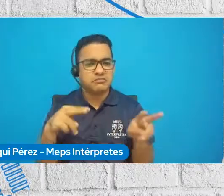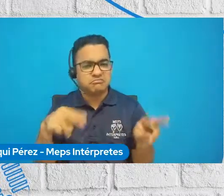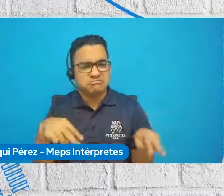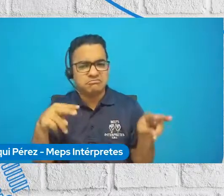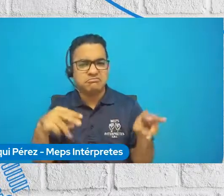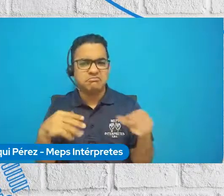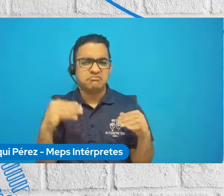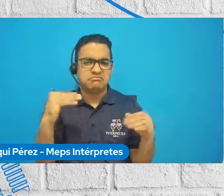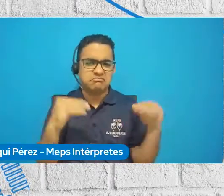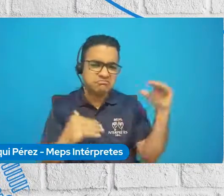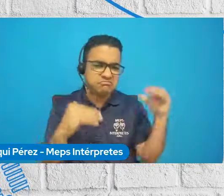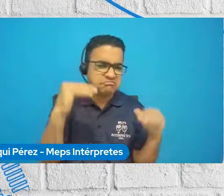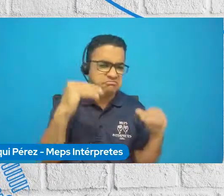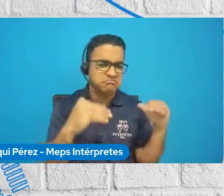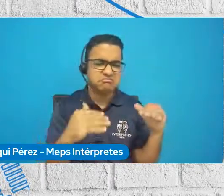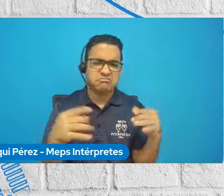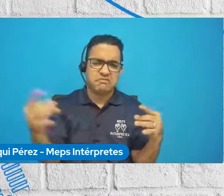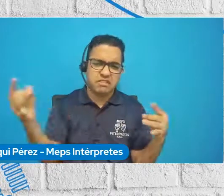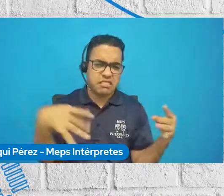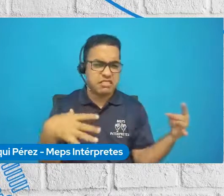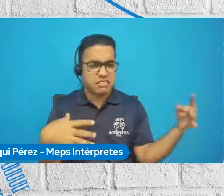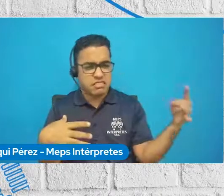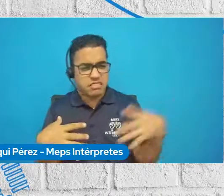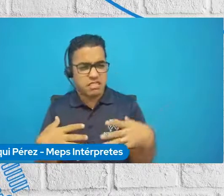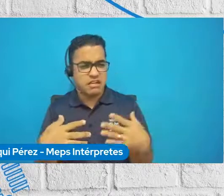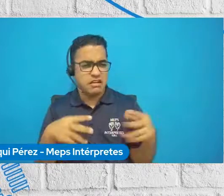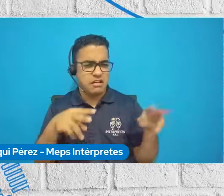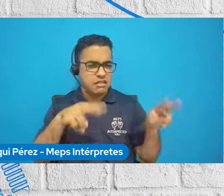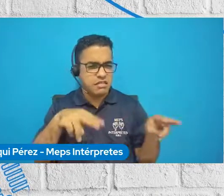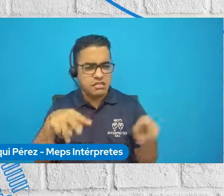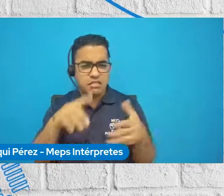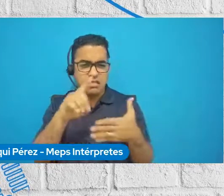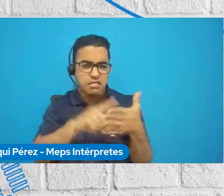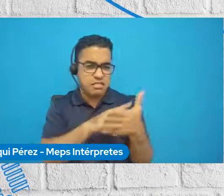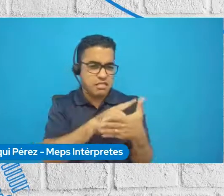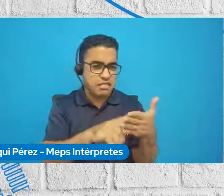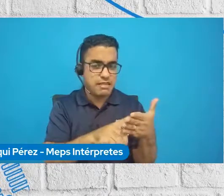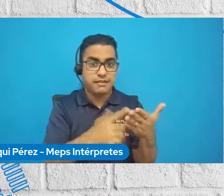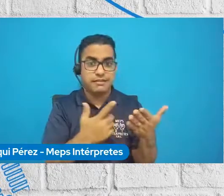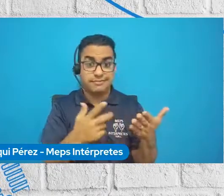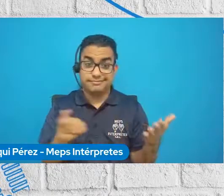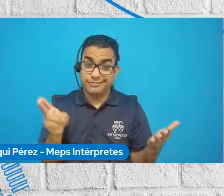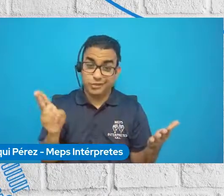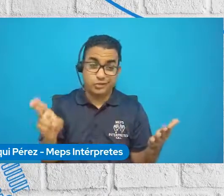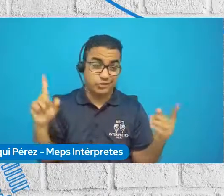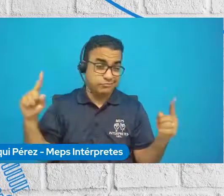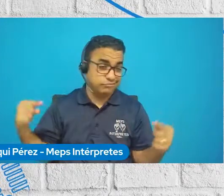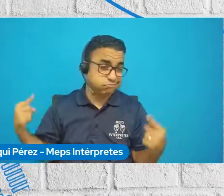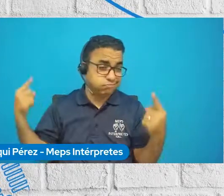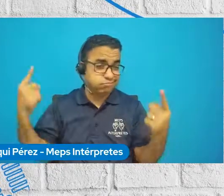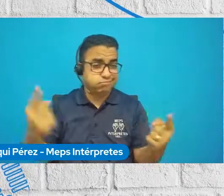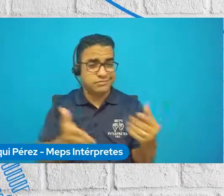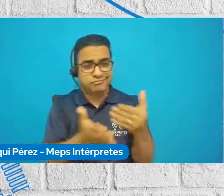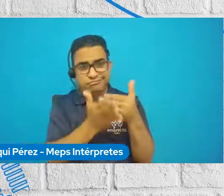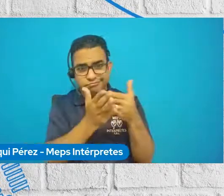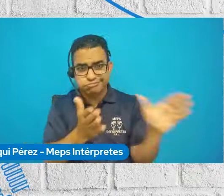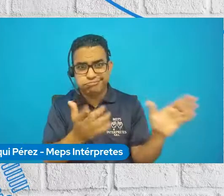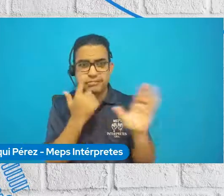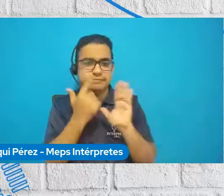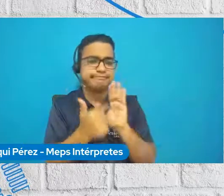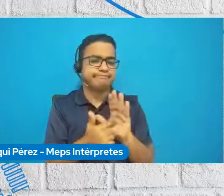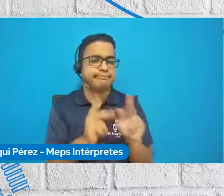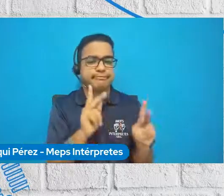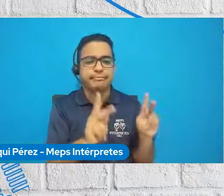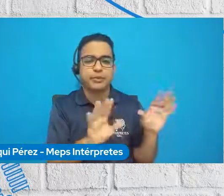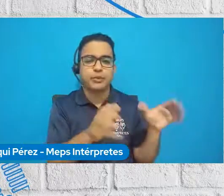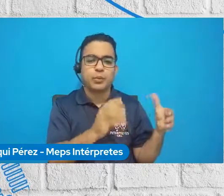Nos hemos dado cuenta también con los efectos de la pandemia que son los grupos históricamente excluidos, como por ejemplo,